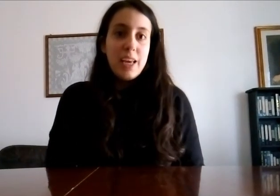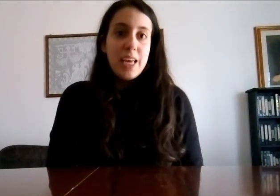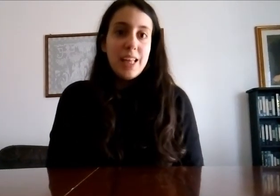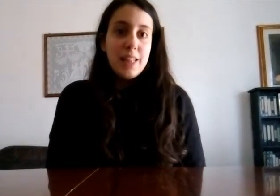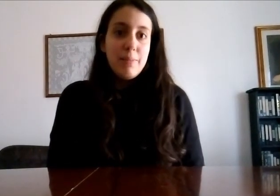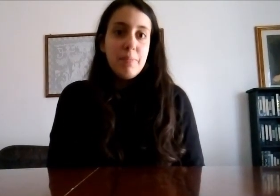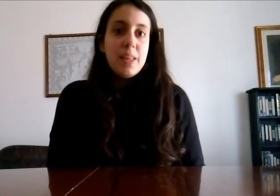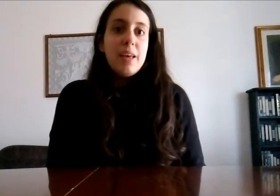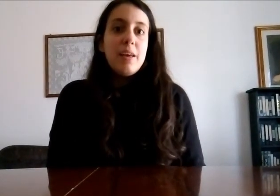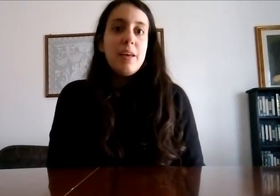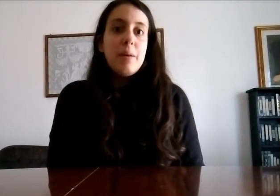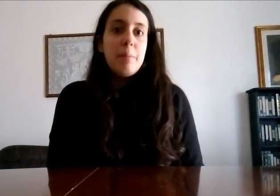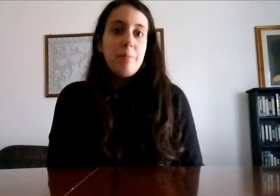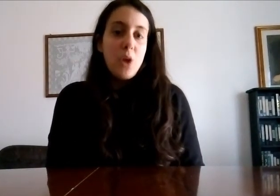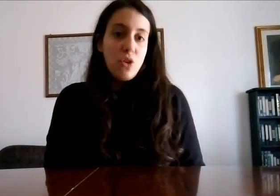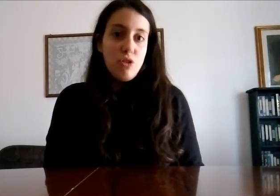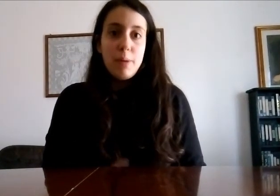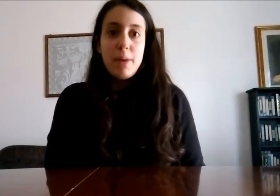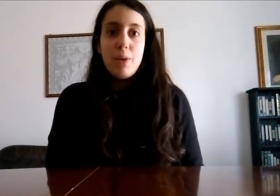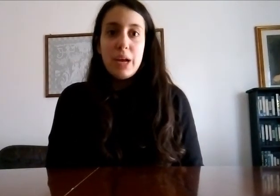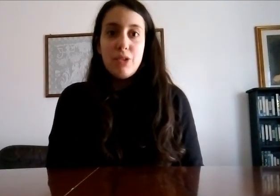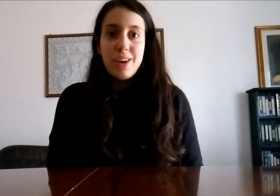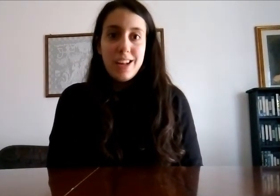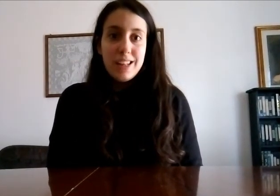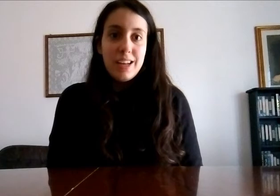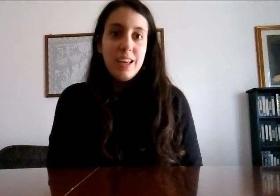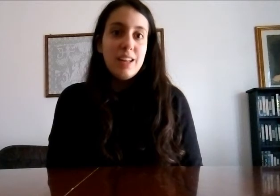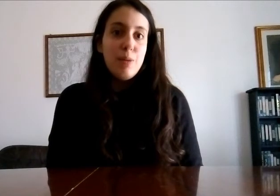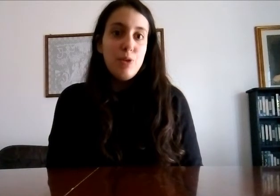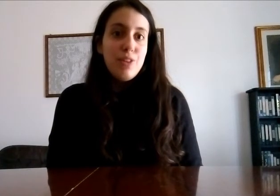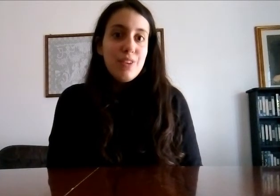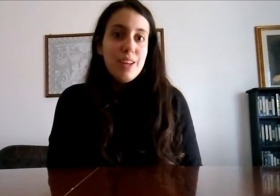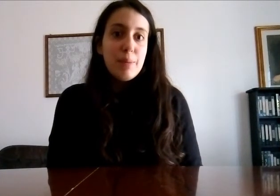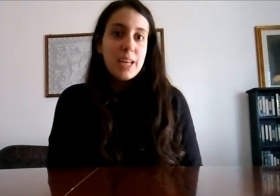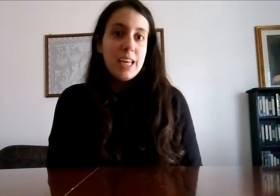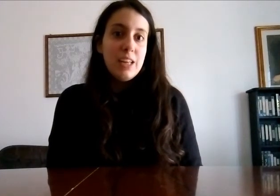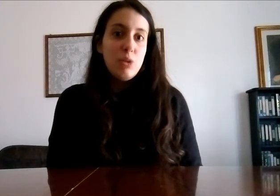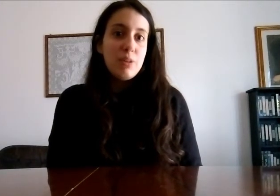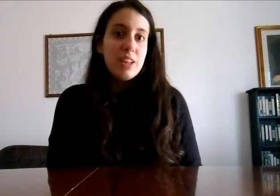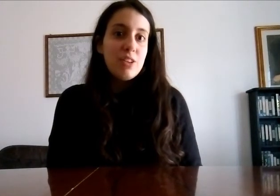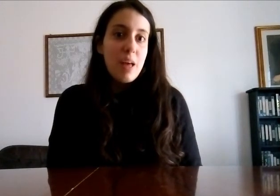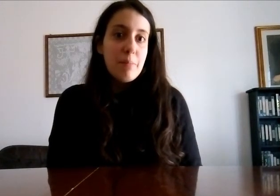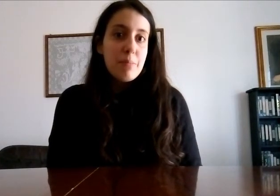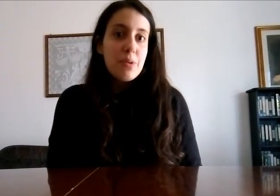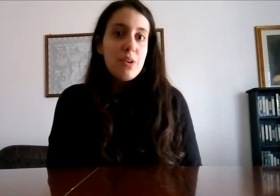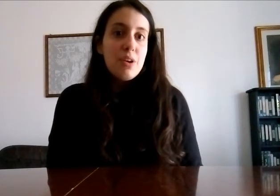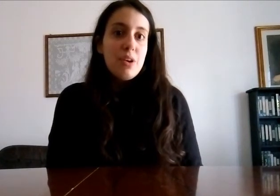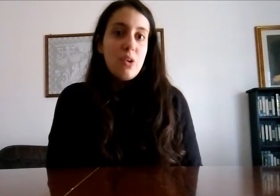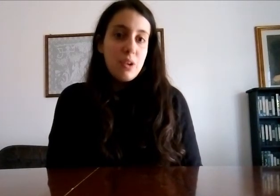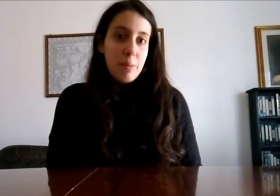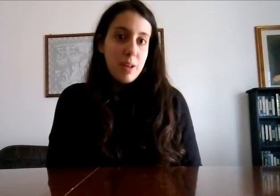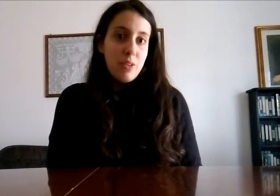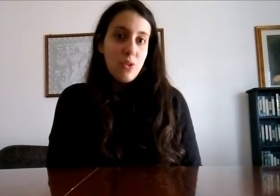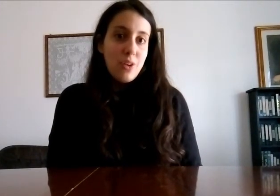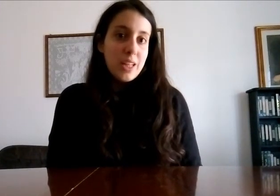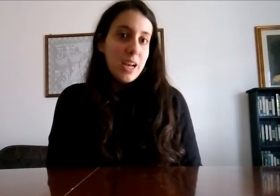oggi per me è una giornata ricca di emozioni perché dopo tanto tempo ho ripreso ad